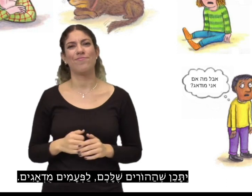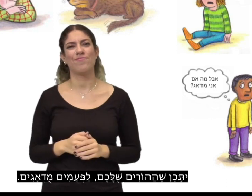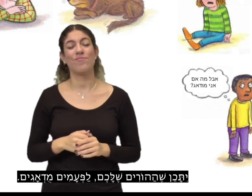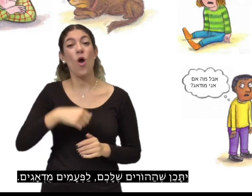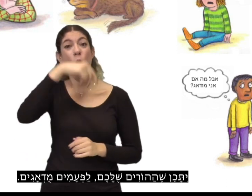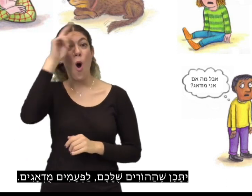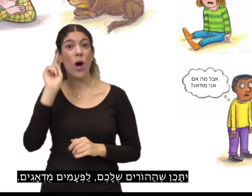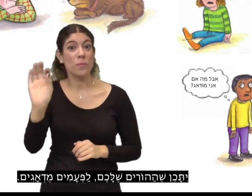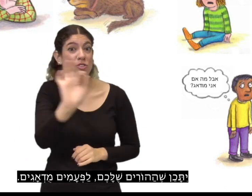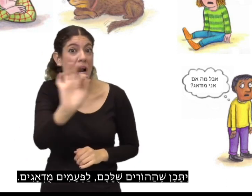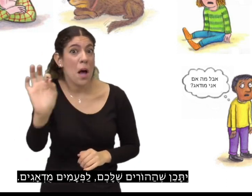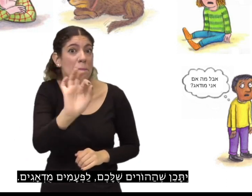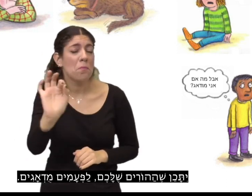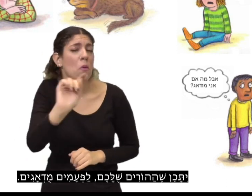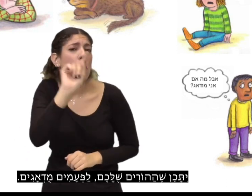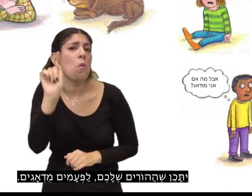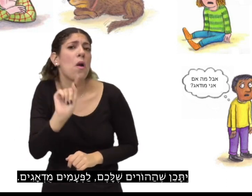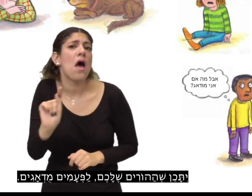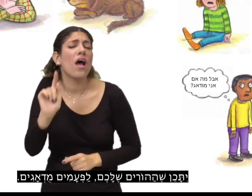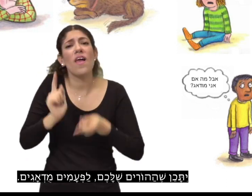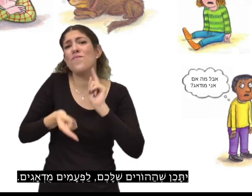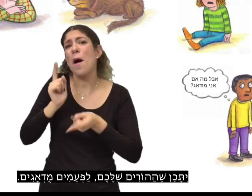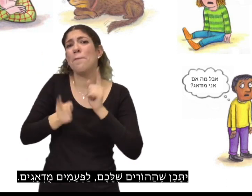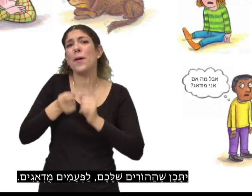ייתכן שההורים שלכם לפעמים מודאגים.